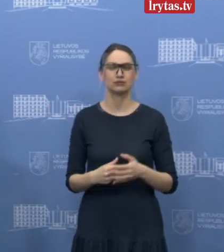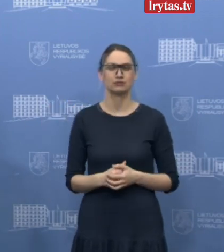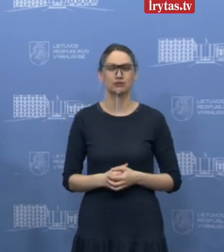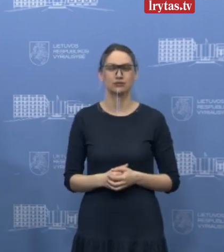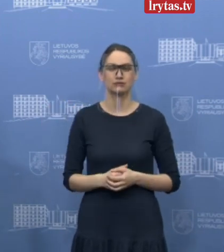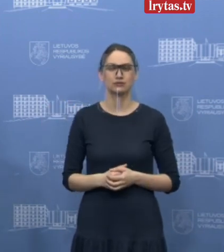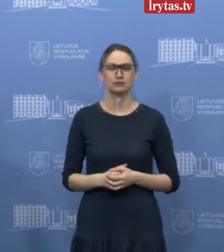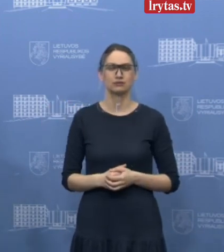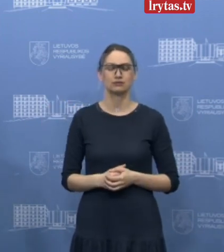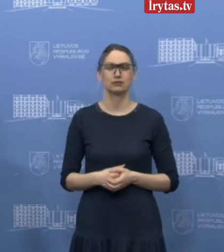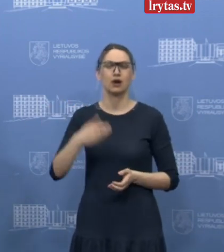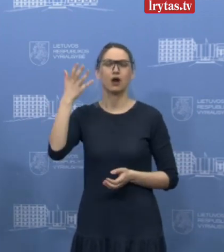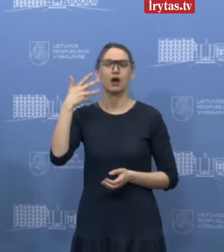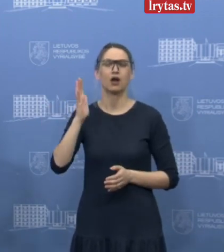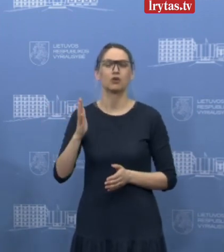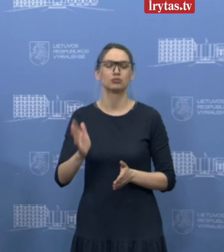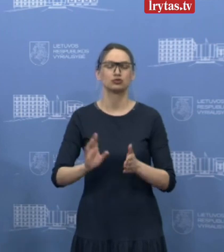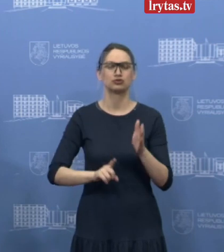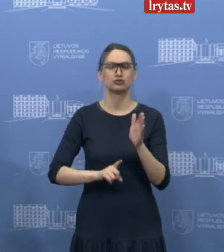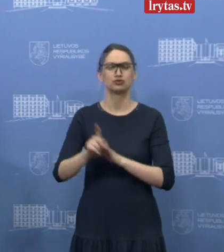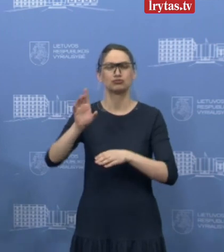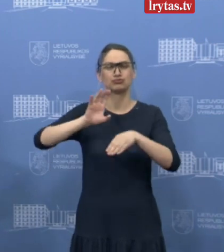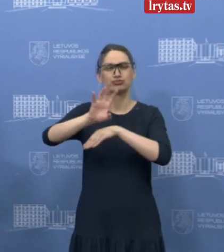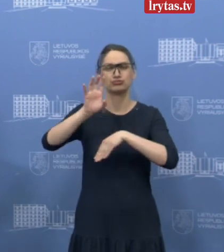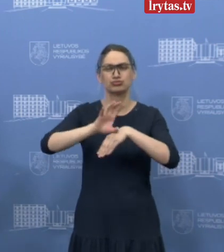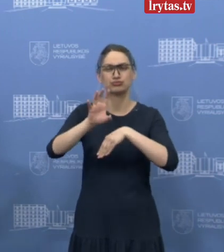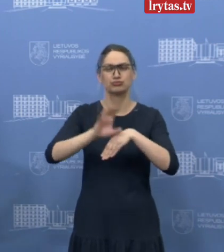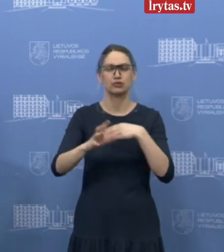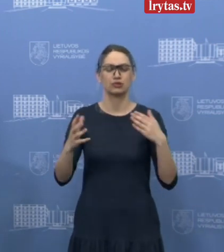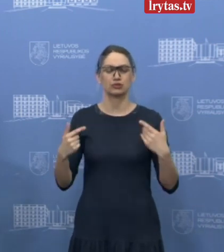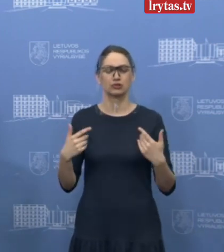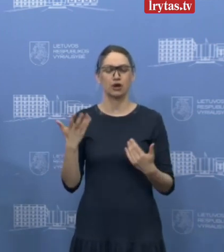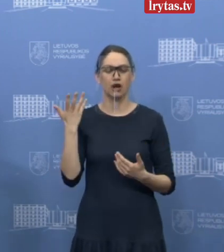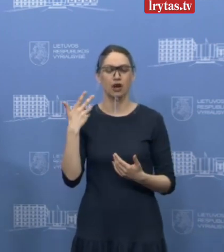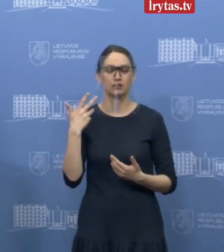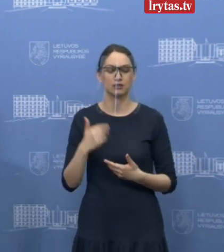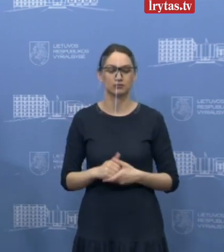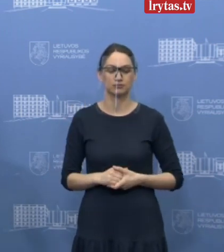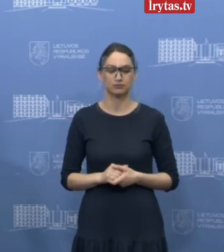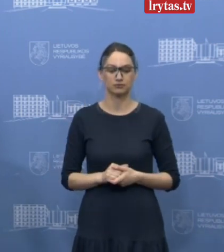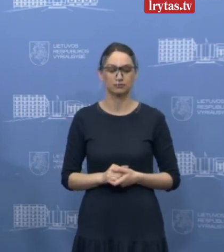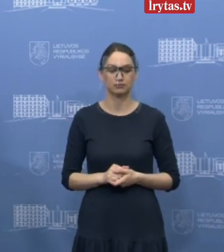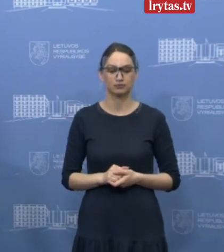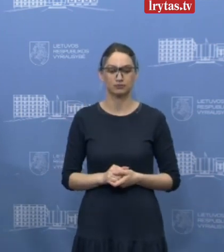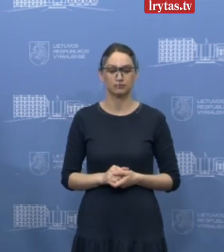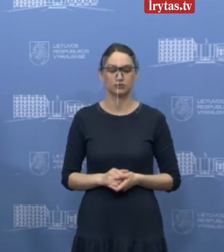turėtų būti rezultatas ir juką pagaminti respiratoriui, galėtų pasiekti tuos, kuriems labiausiai reikia?